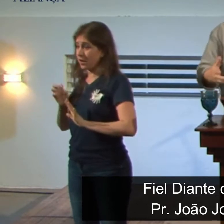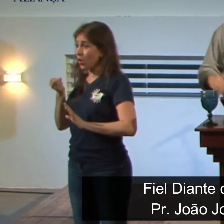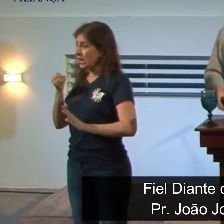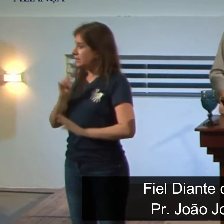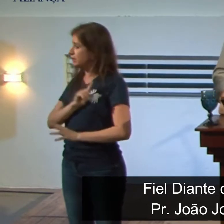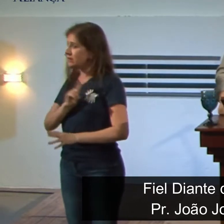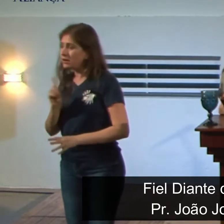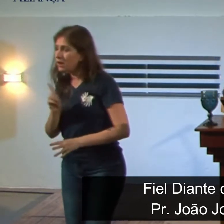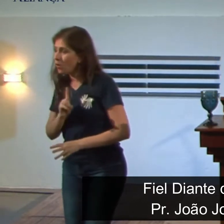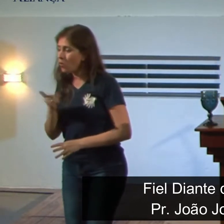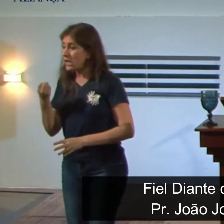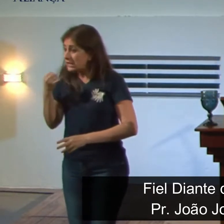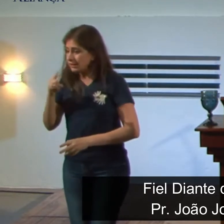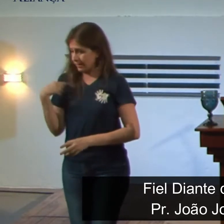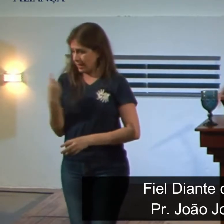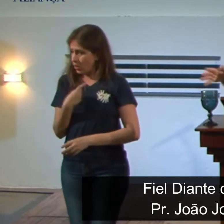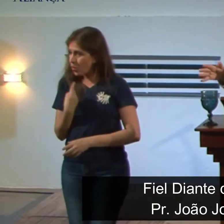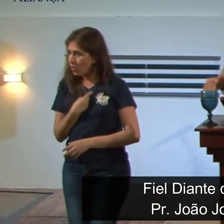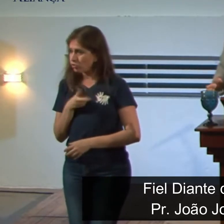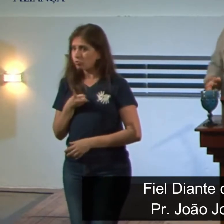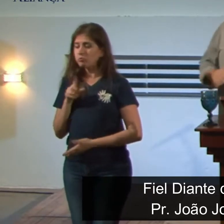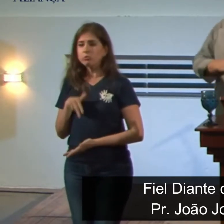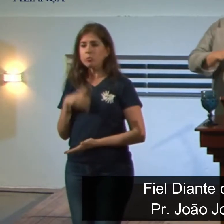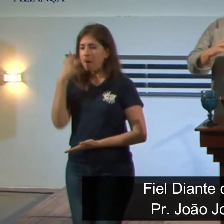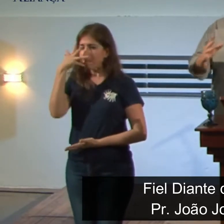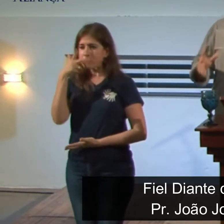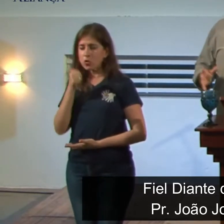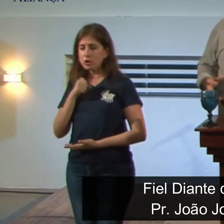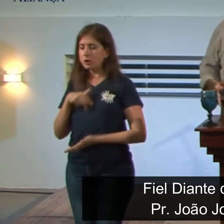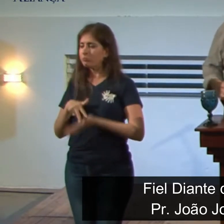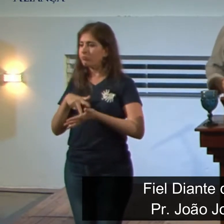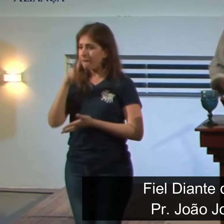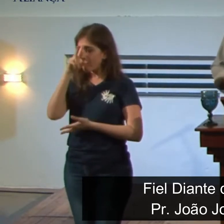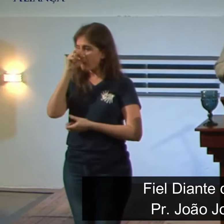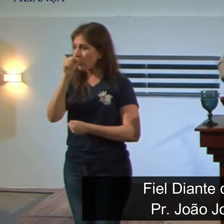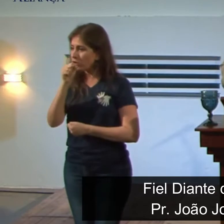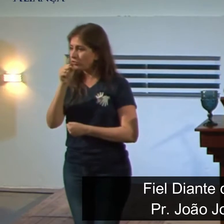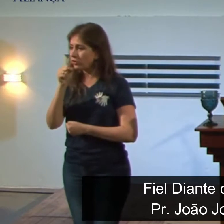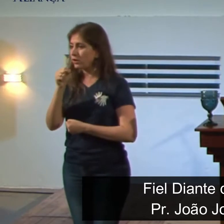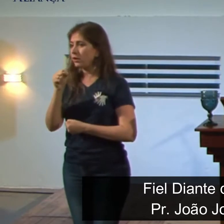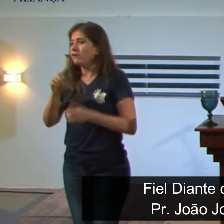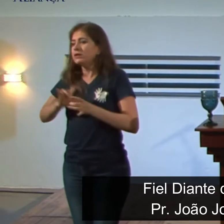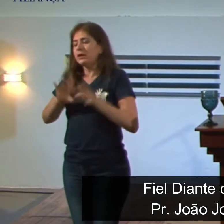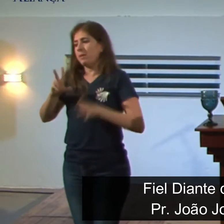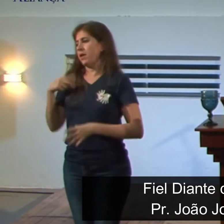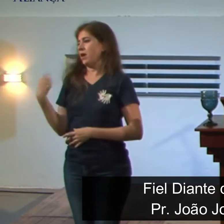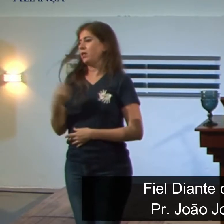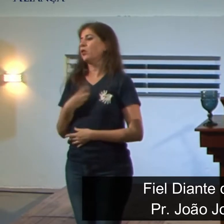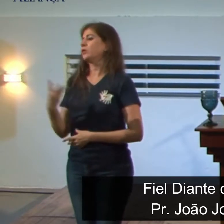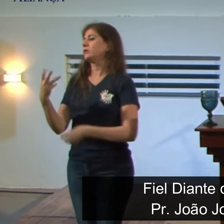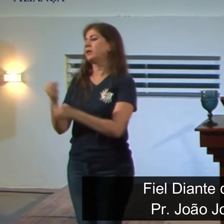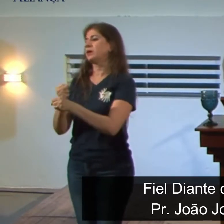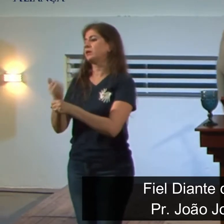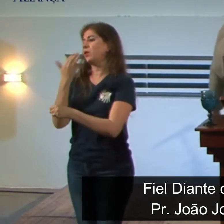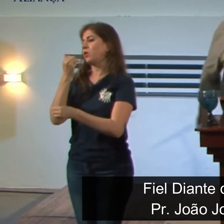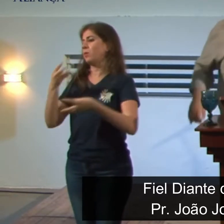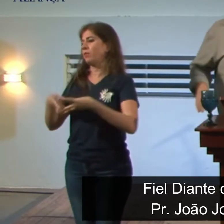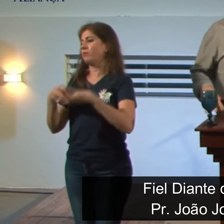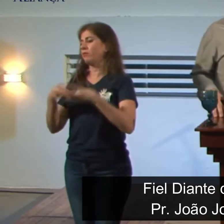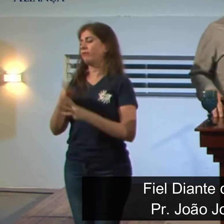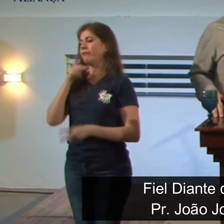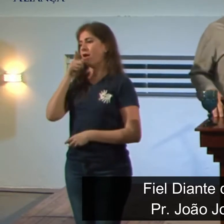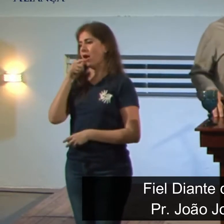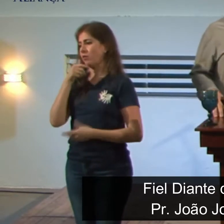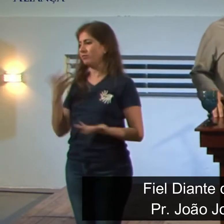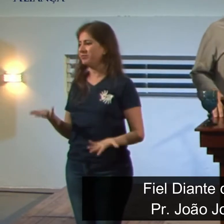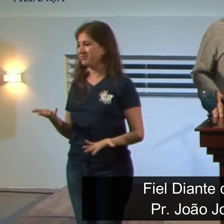você concede aquilo que a gente está pedindo. E assim foi. Passaram aqueles dez dias, está no versículo 11 a 14,